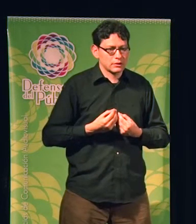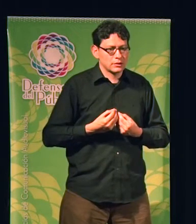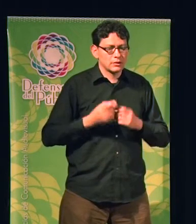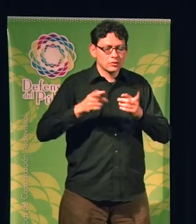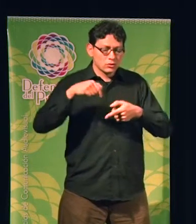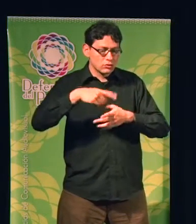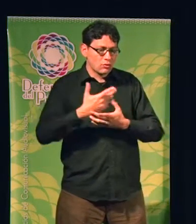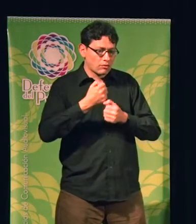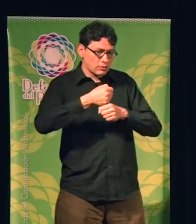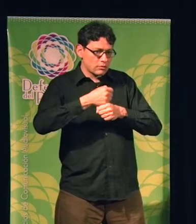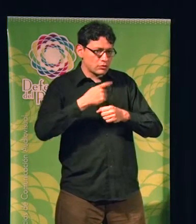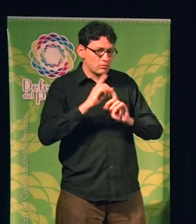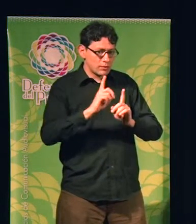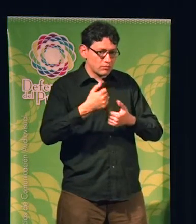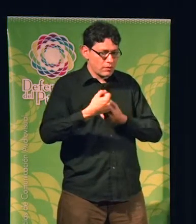servicio.